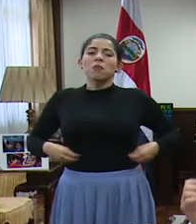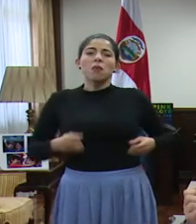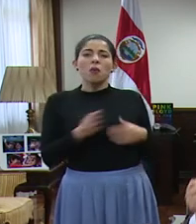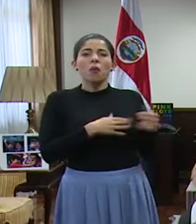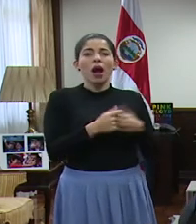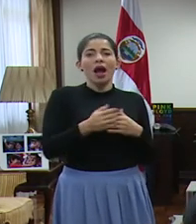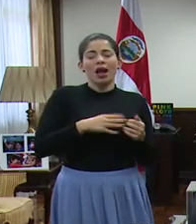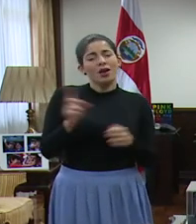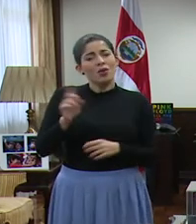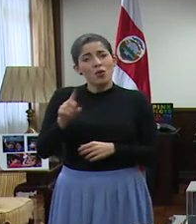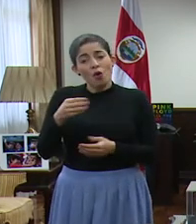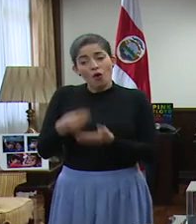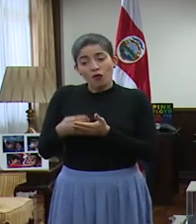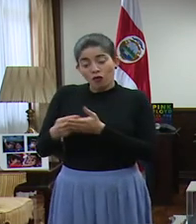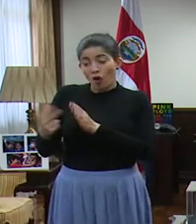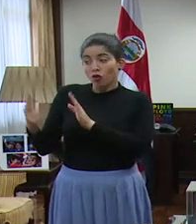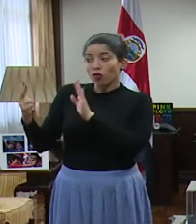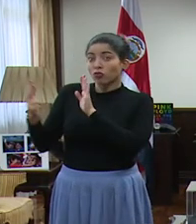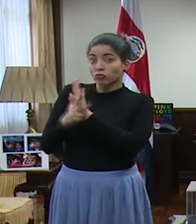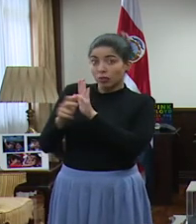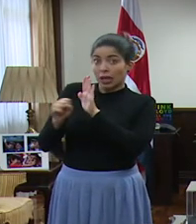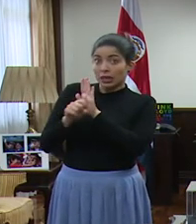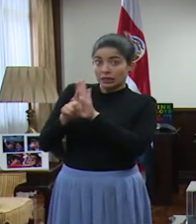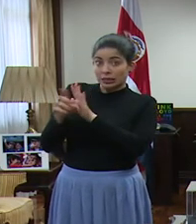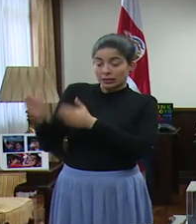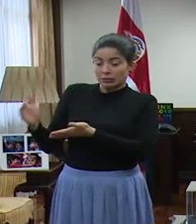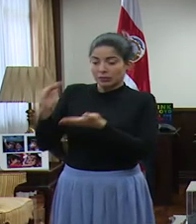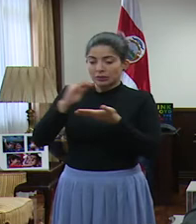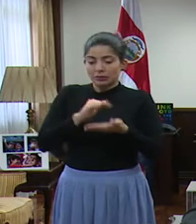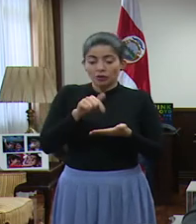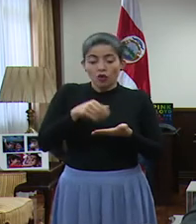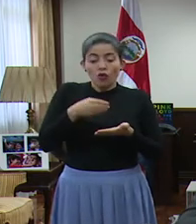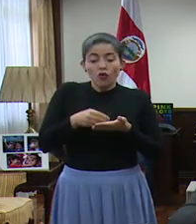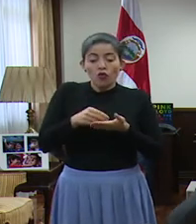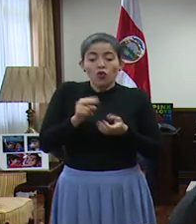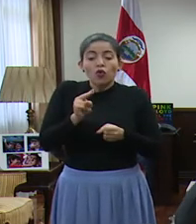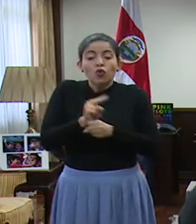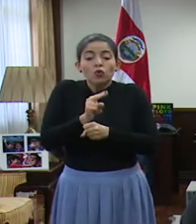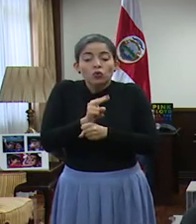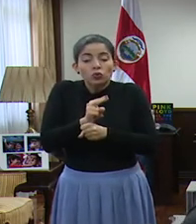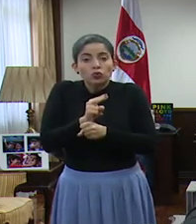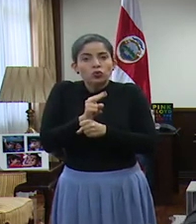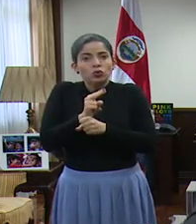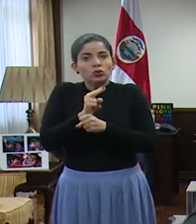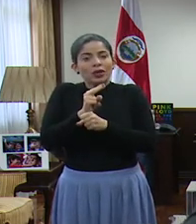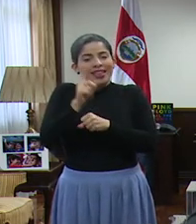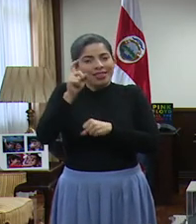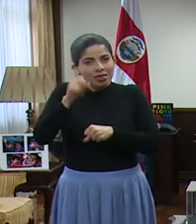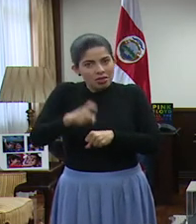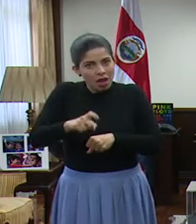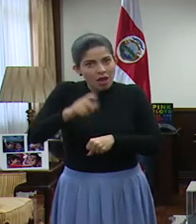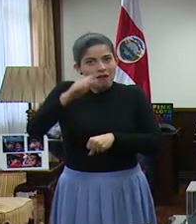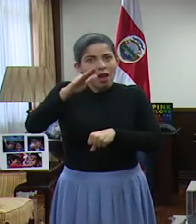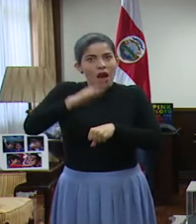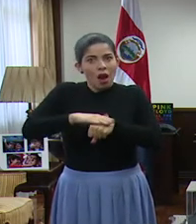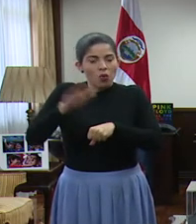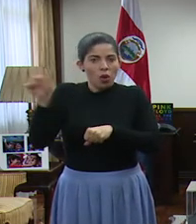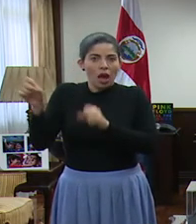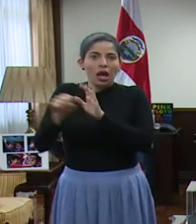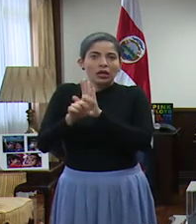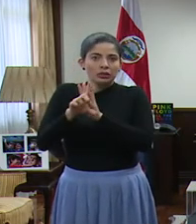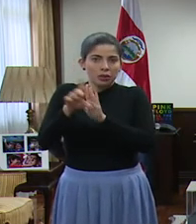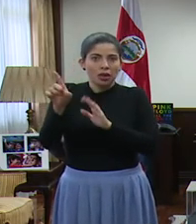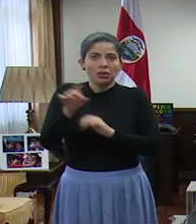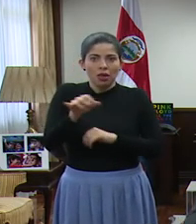esos fondos se aprueban por la Asamblea Legislativa y luego su uso tiene que ser autorizado por la Asamblea